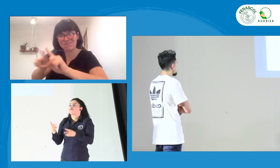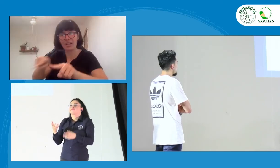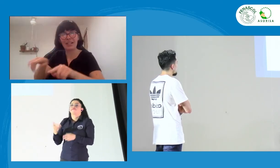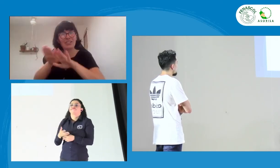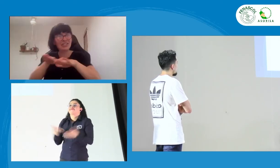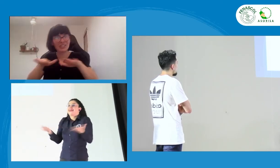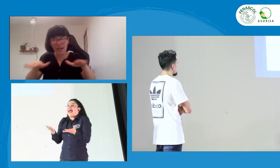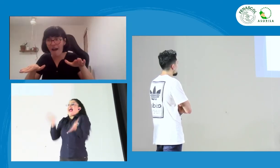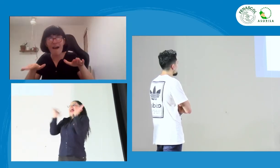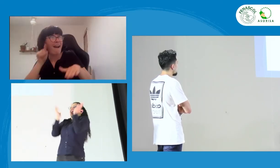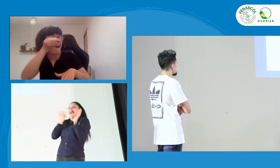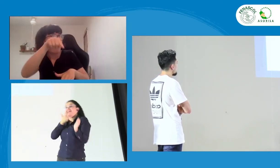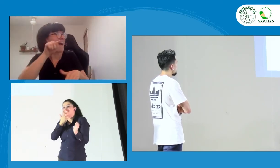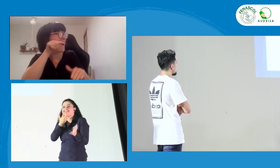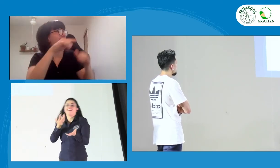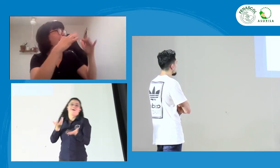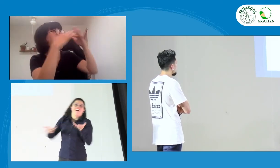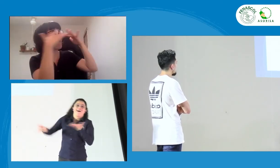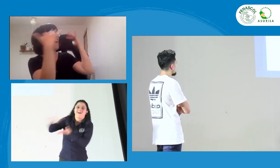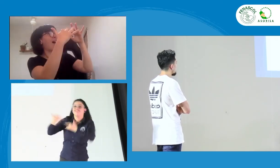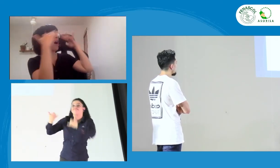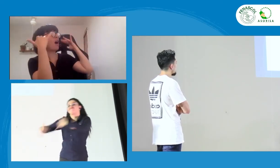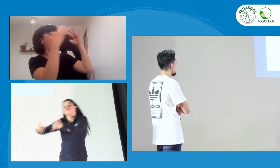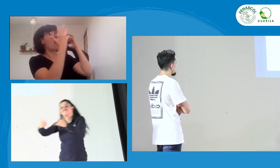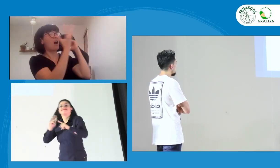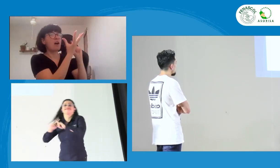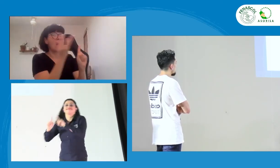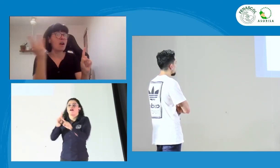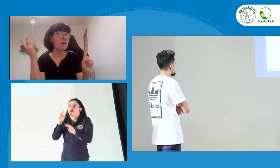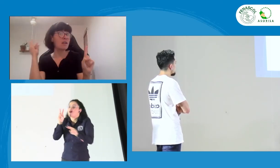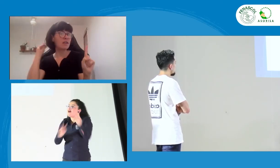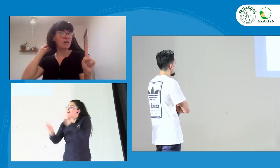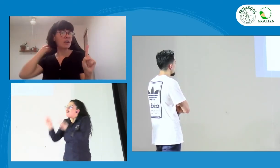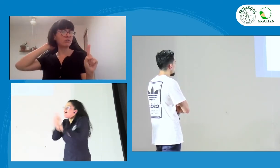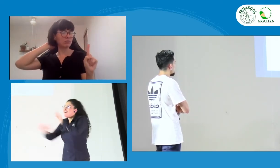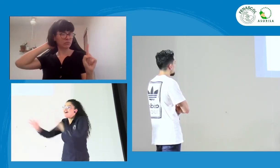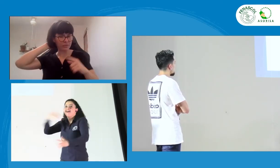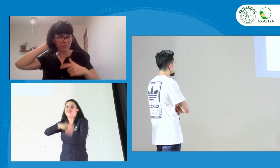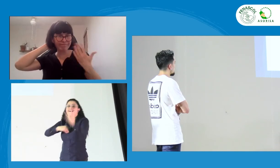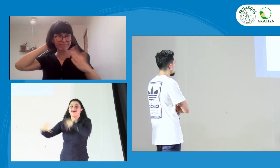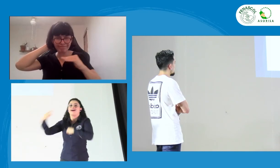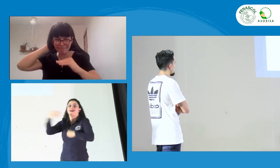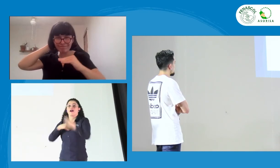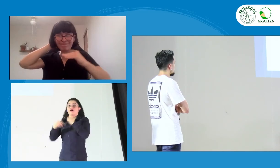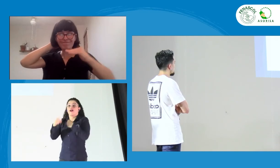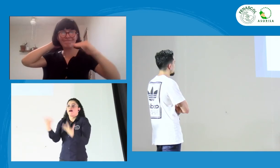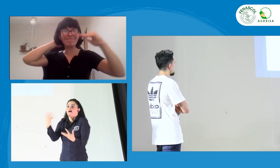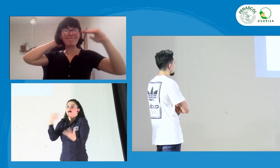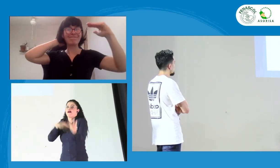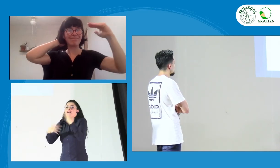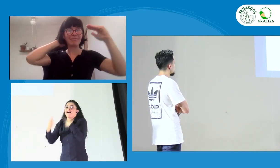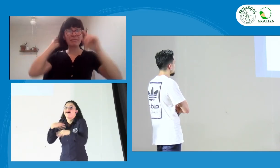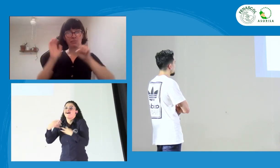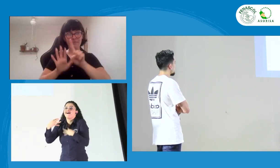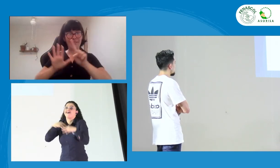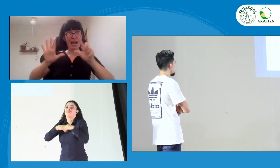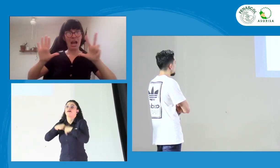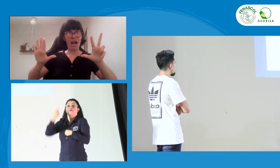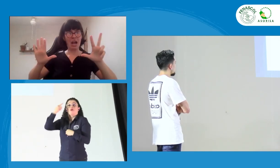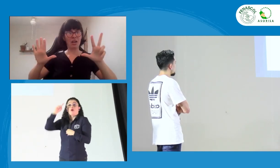les llamen su interés, que quieran hacer que estén ahí, que los deleiten, que les den esa información para